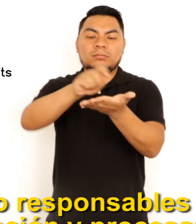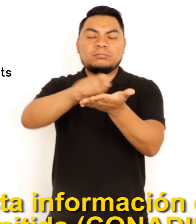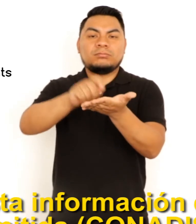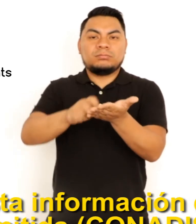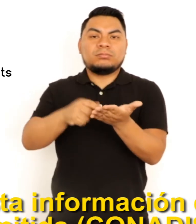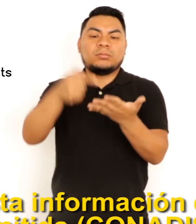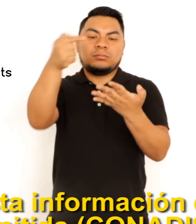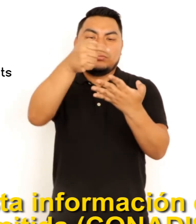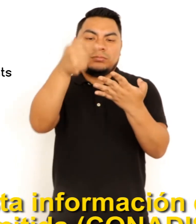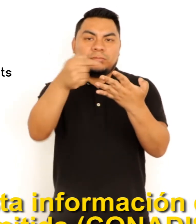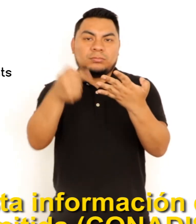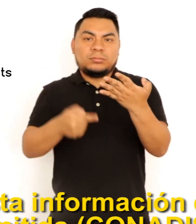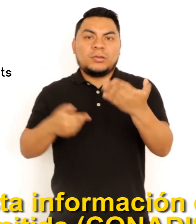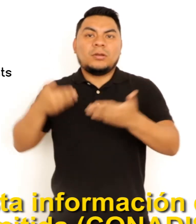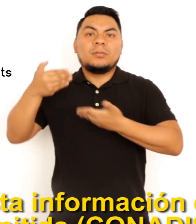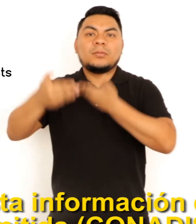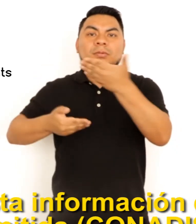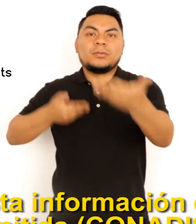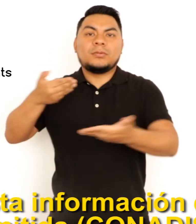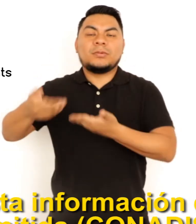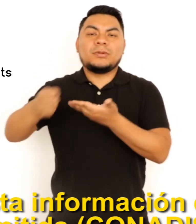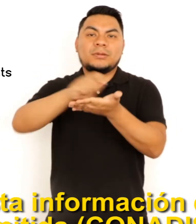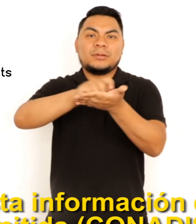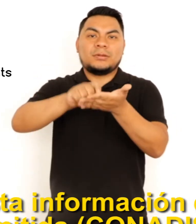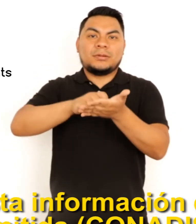Esta información es remitida, CONADIS